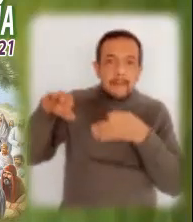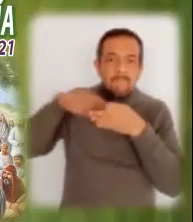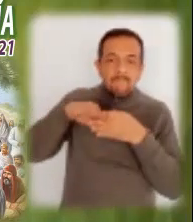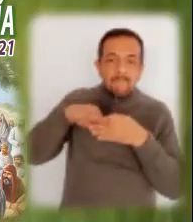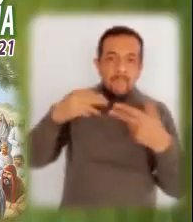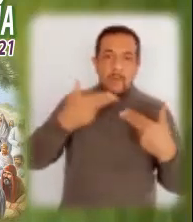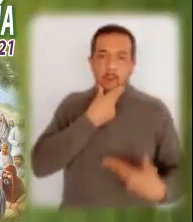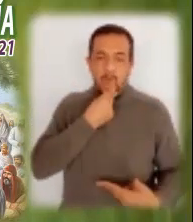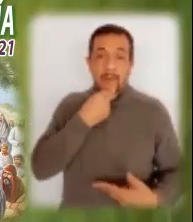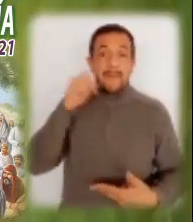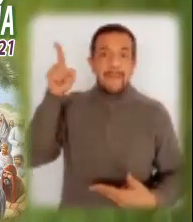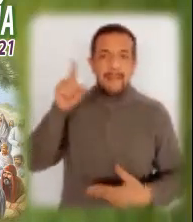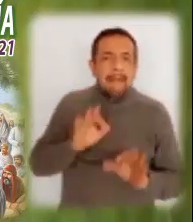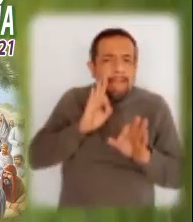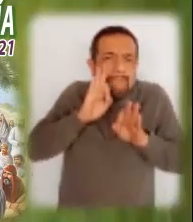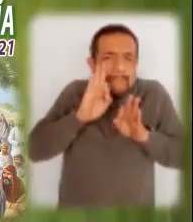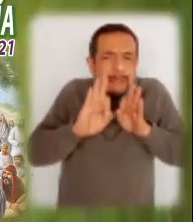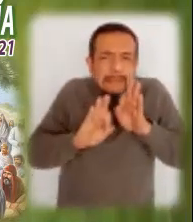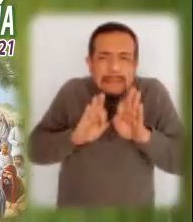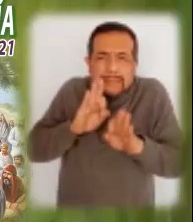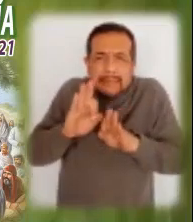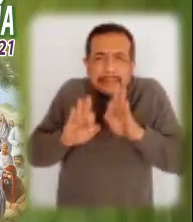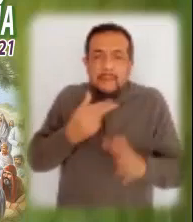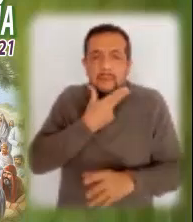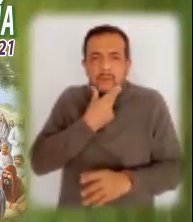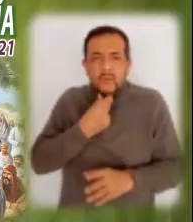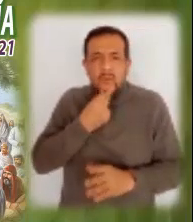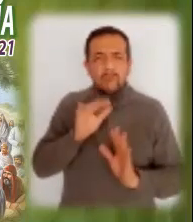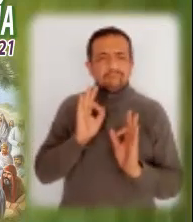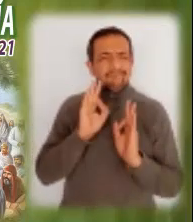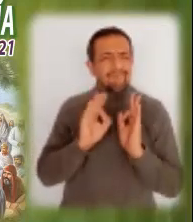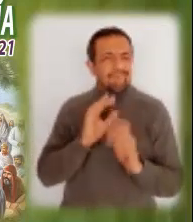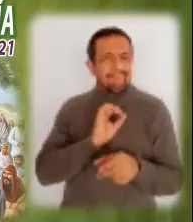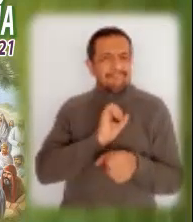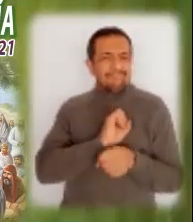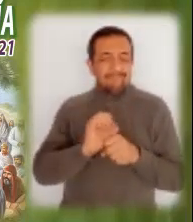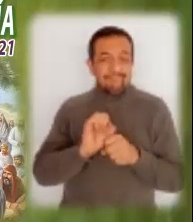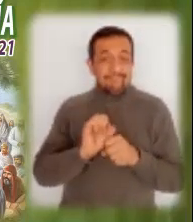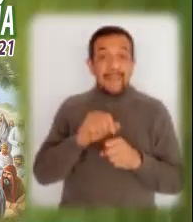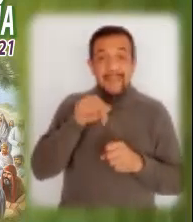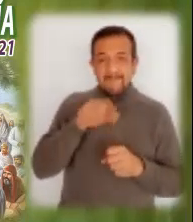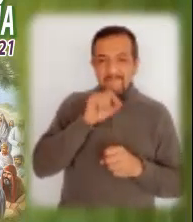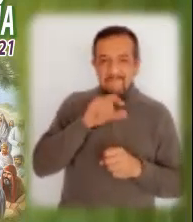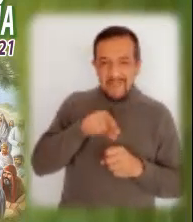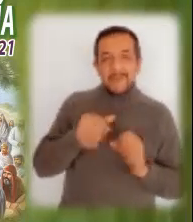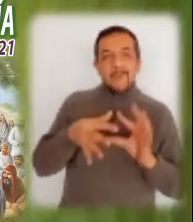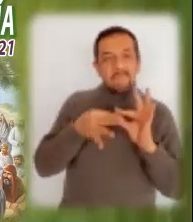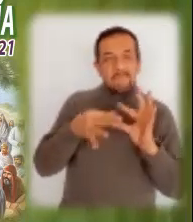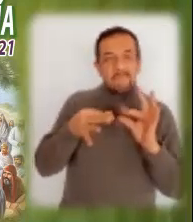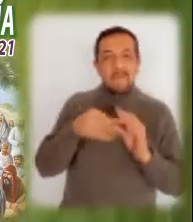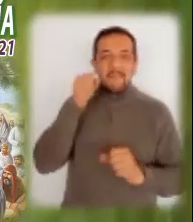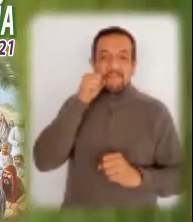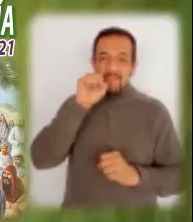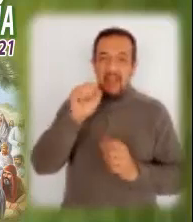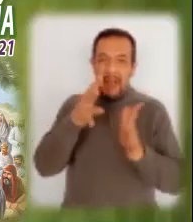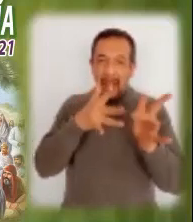ser al hombre, se deshace en cariño y en atenciones. Esta forma la retomarán los salmos